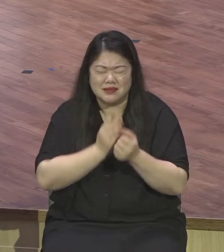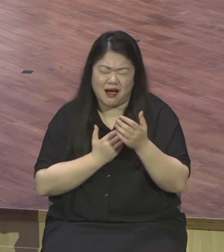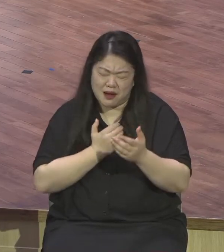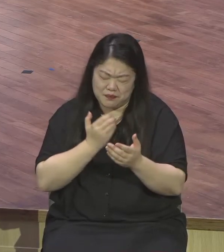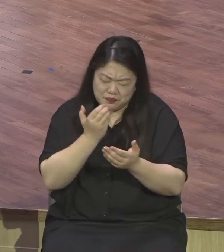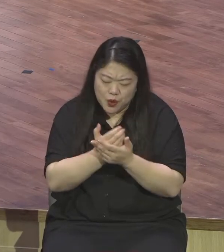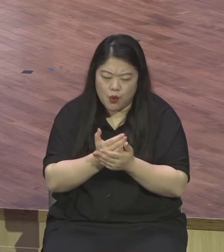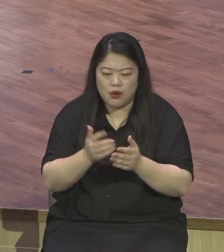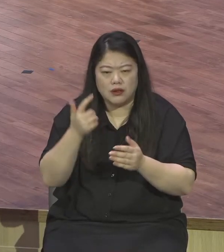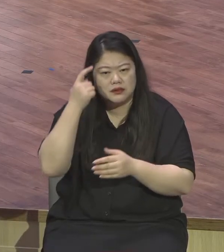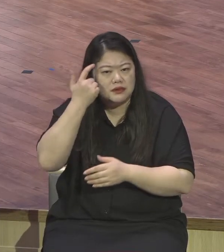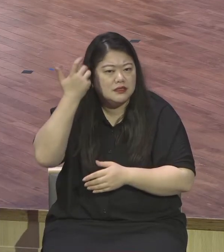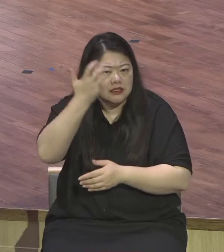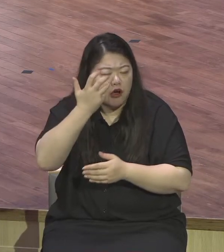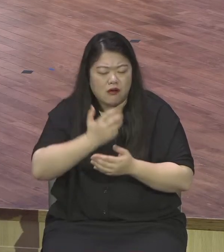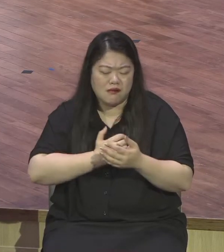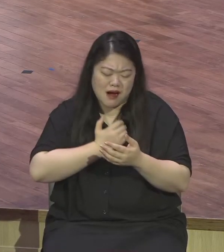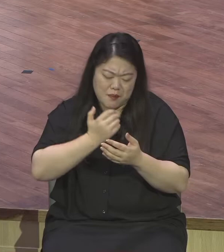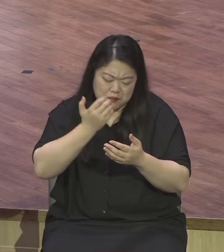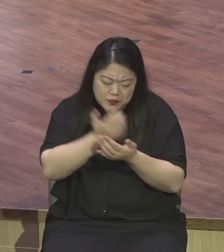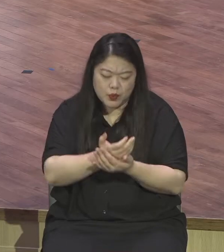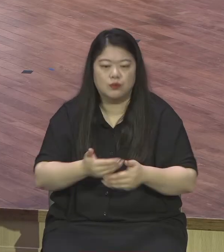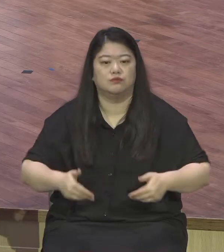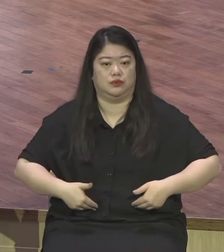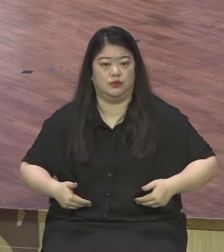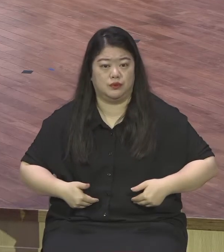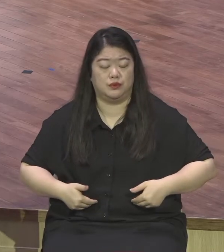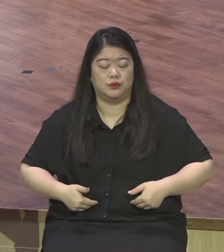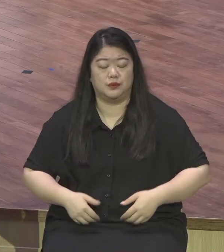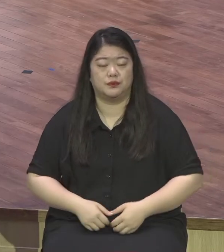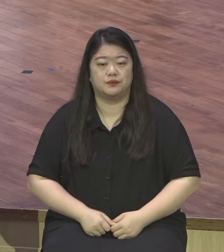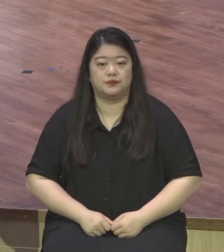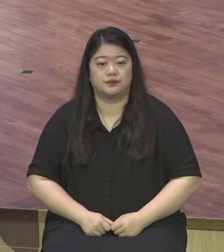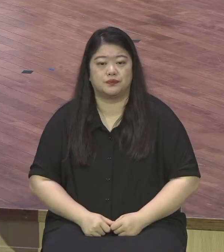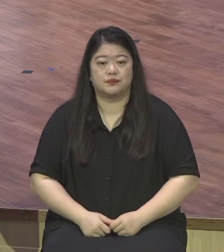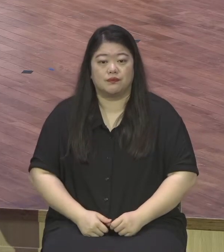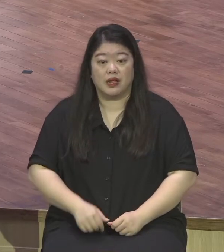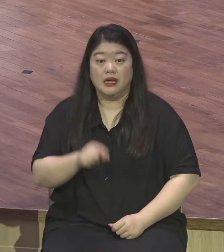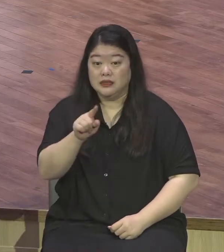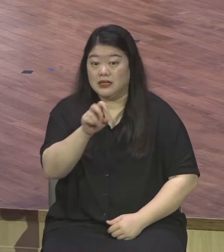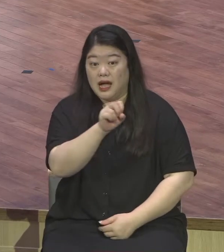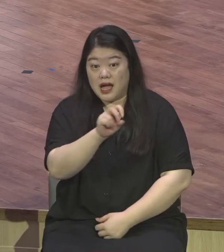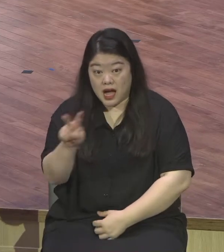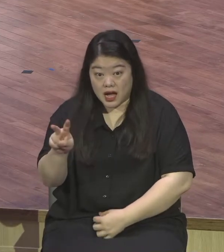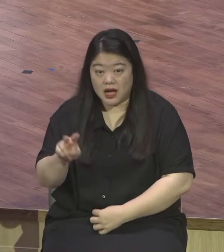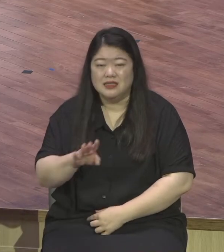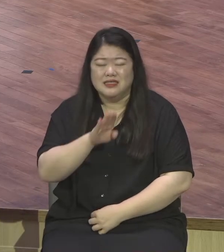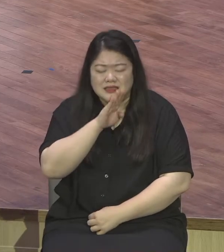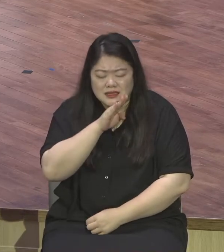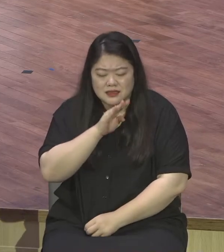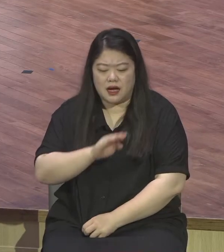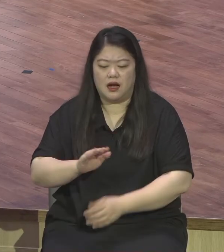끝냈다가 아닙니다. 얼마나 감동을 줬냐 그래야 변화가 와요. 변화 변화가